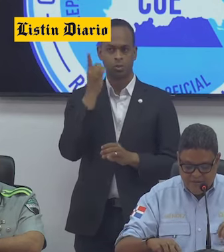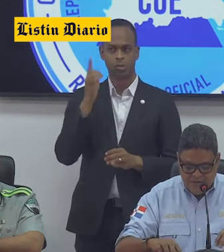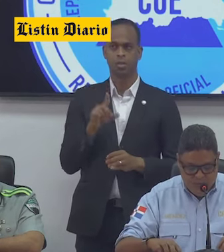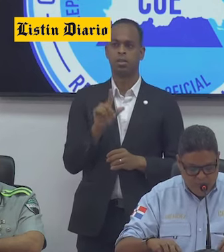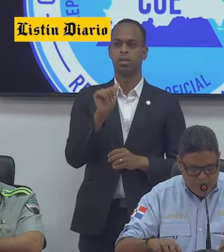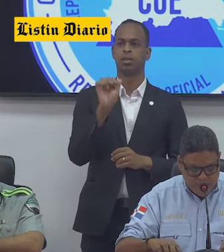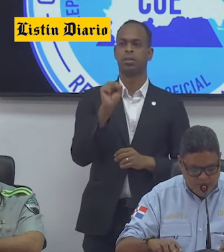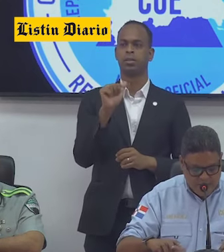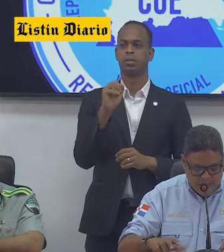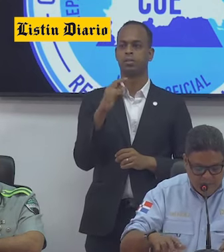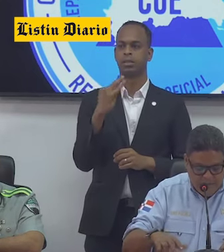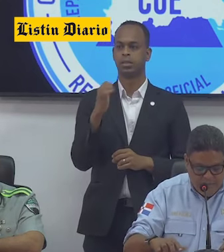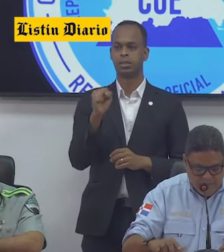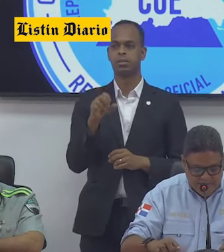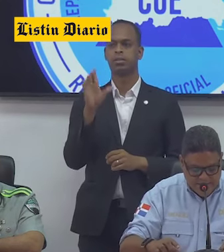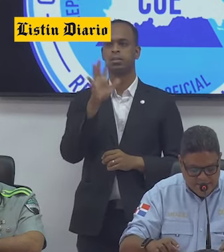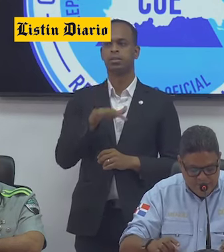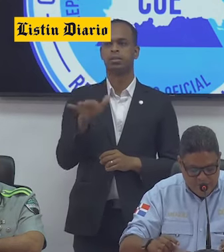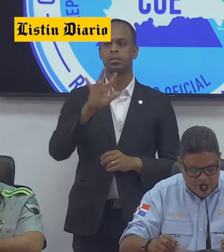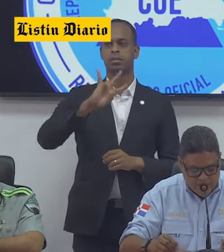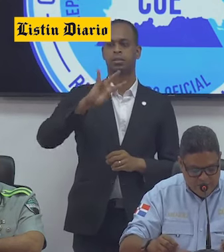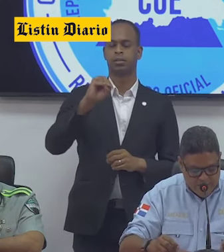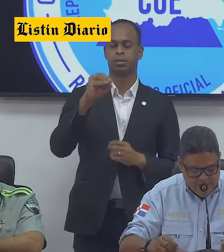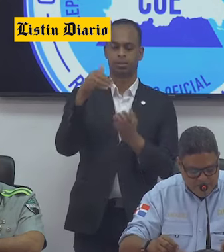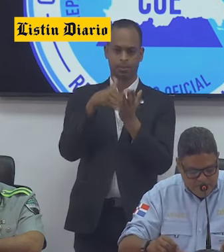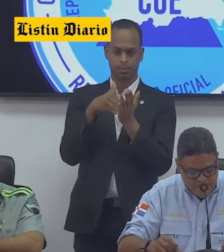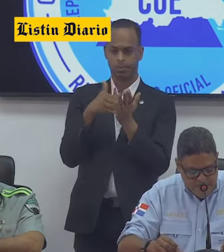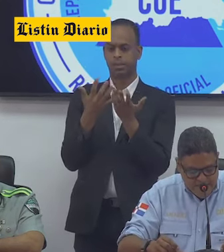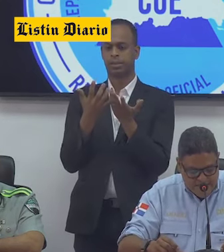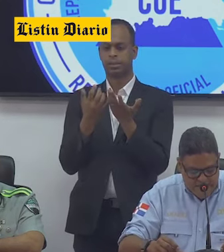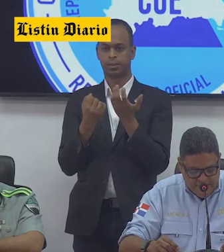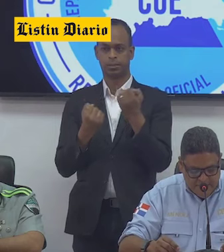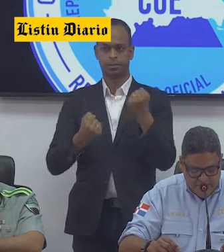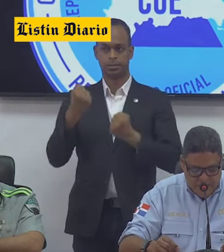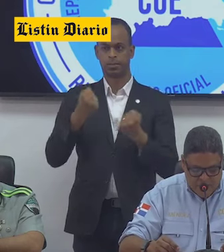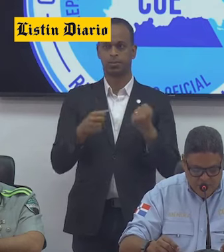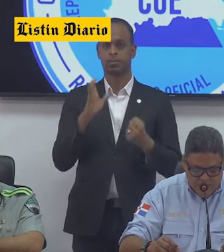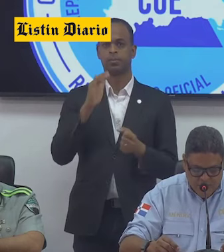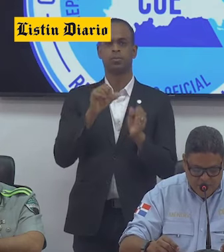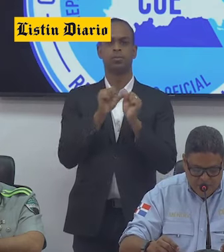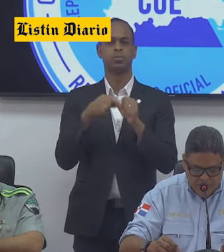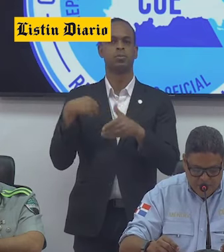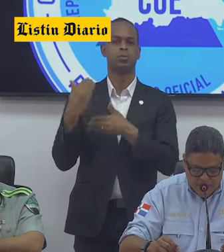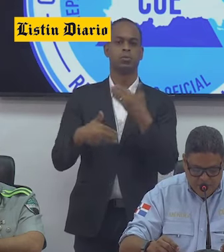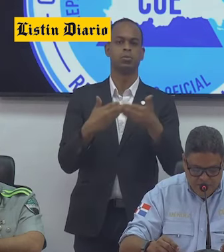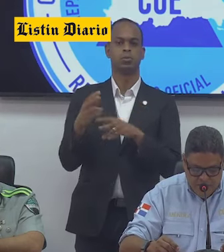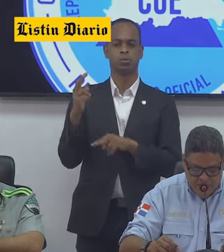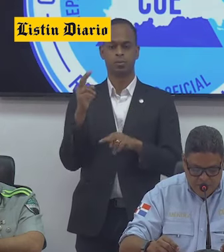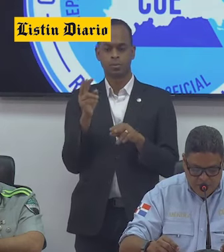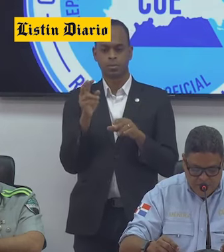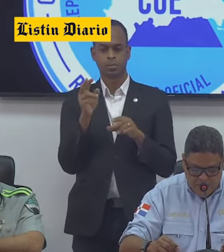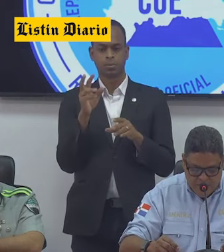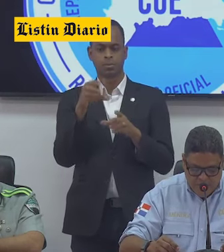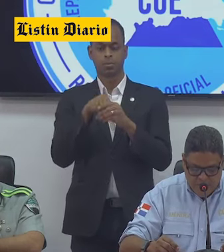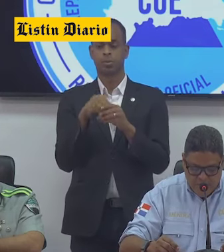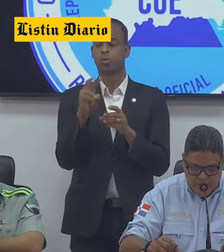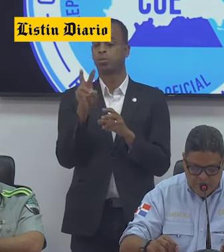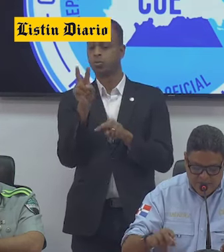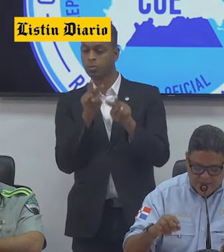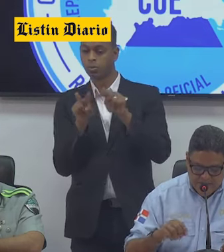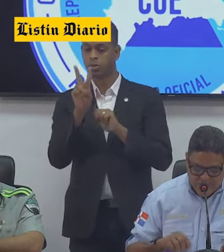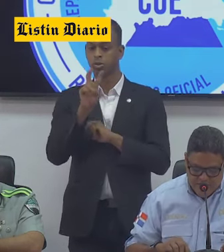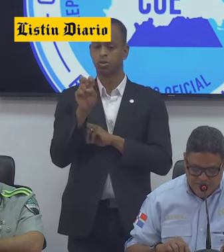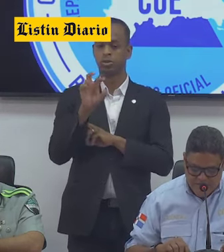Américas, logrando impactar aproximadamente 70,000 conductores. Se ha mantenido el proceso de inspección a 299